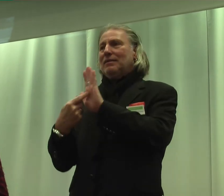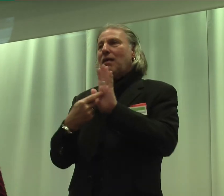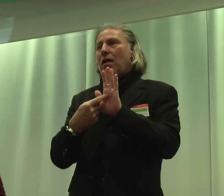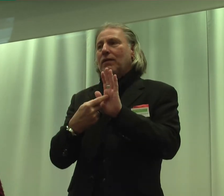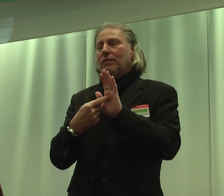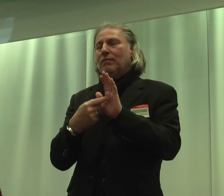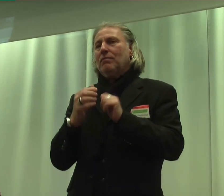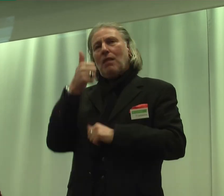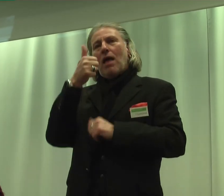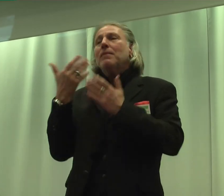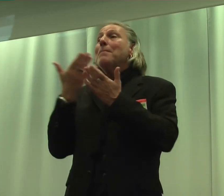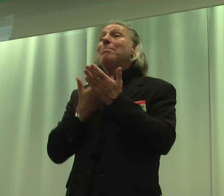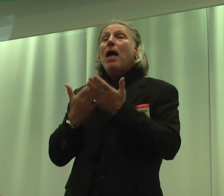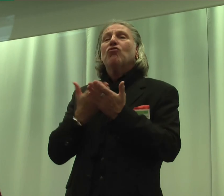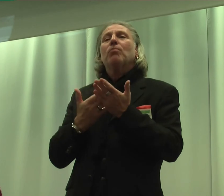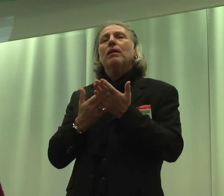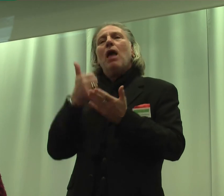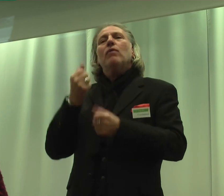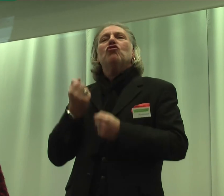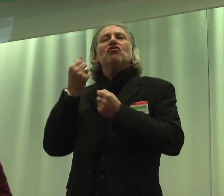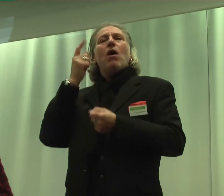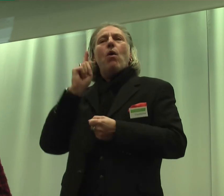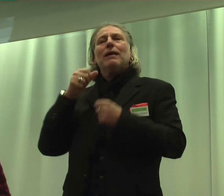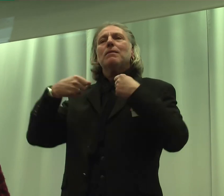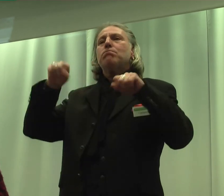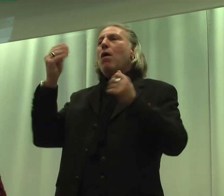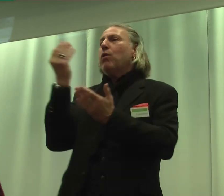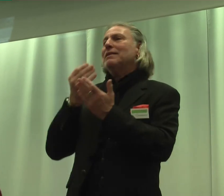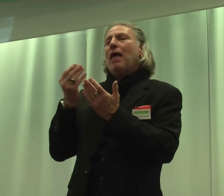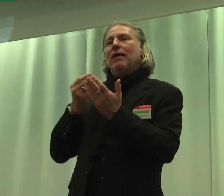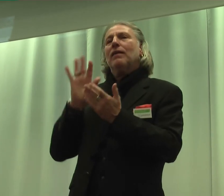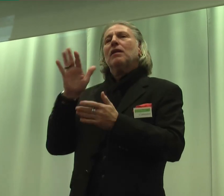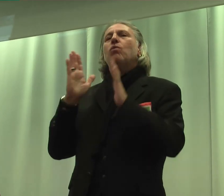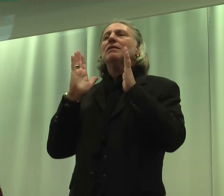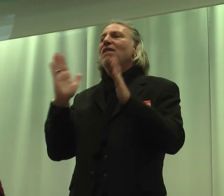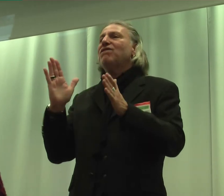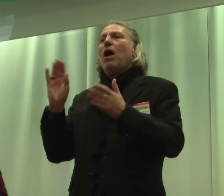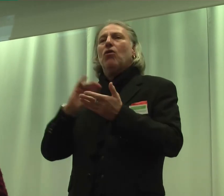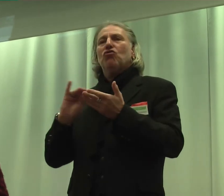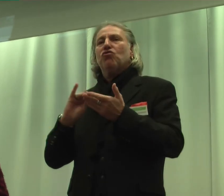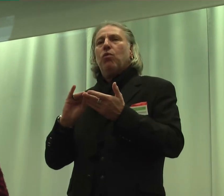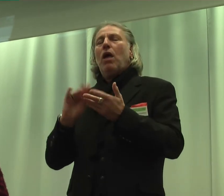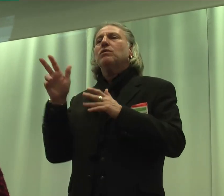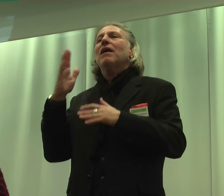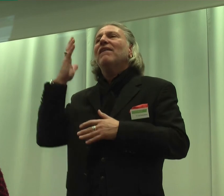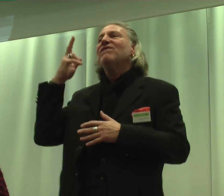ein Beispiel einer schwerwürdigsten Bauzeichnerin auf der virtuellen Fachschule